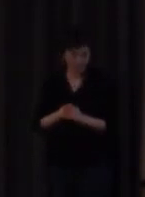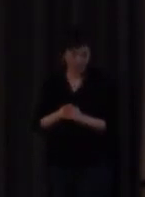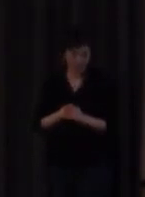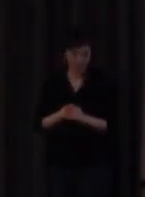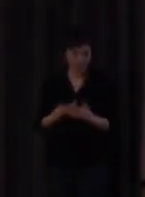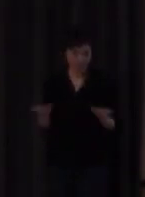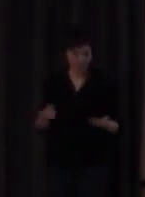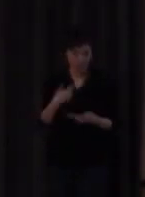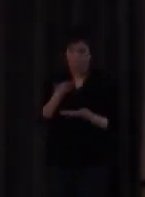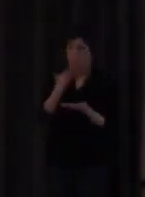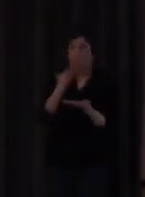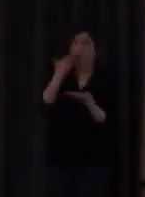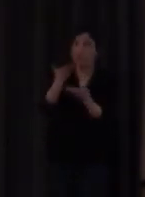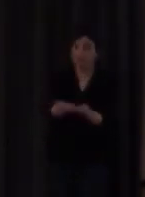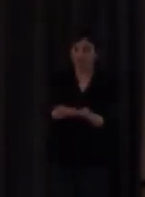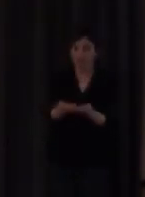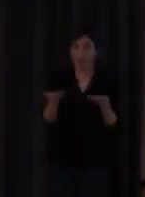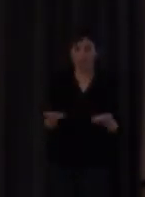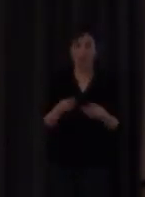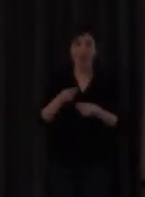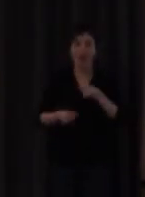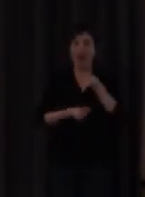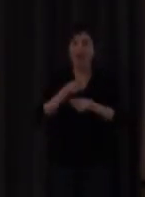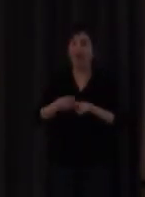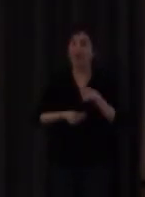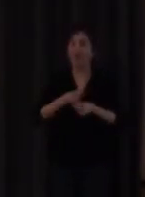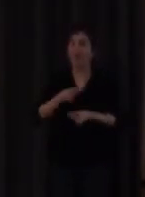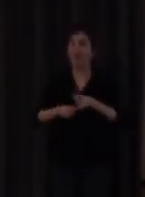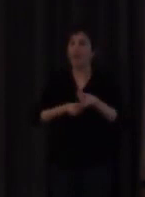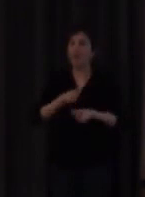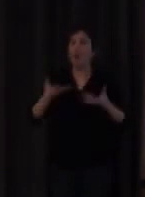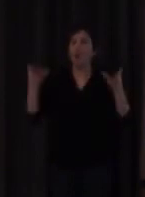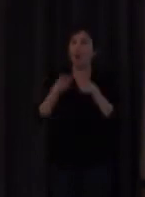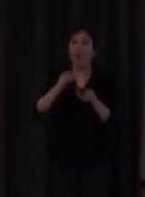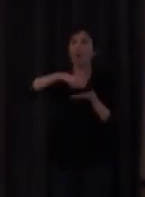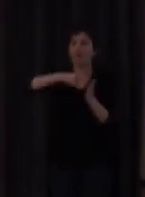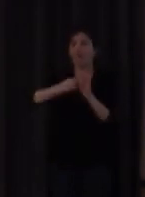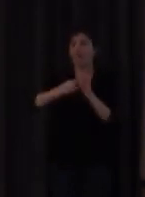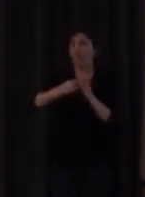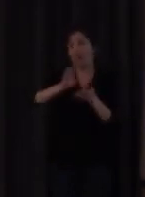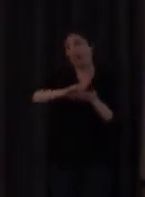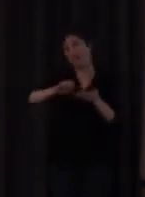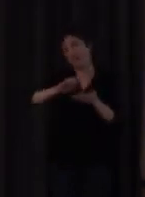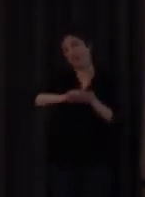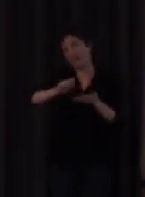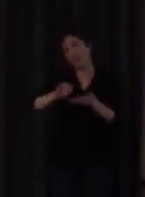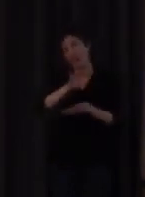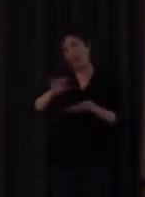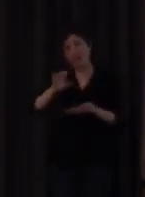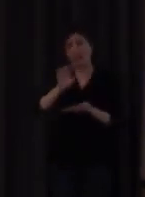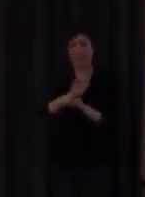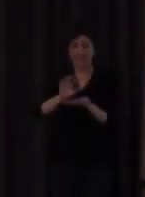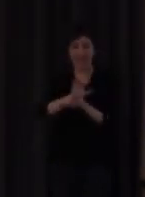la propuesta es hacerlo a través del sistema de escritura alfabética de la LSE